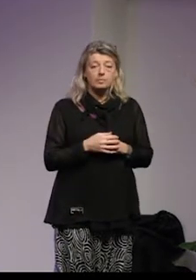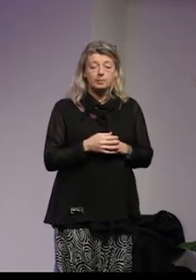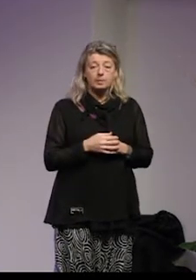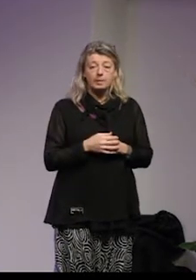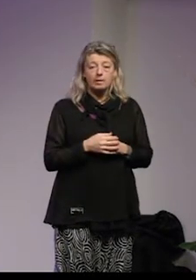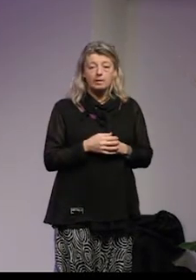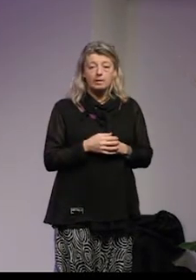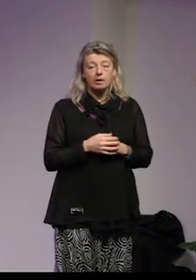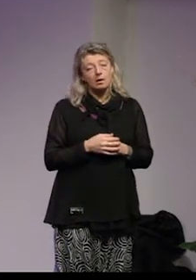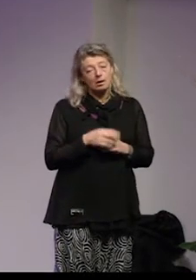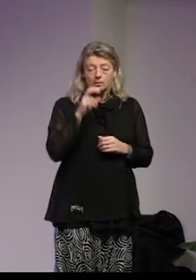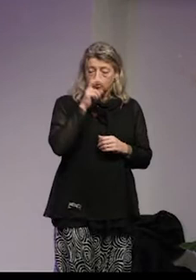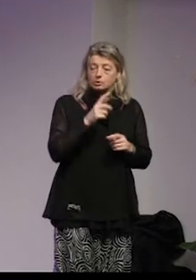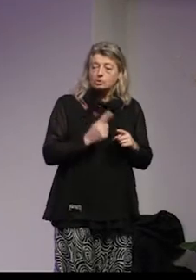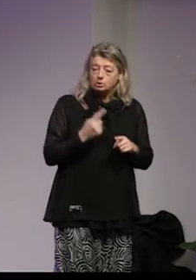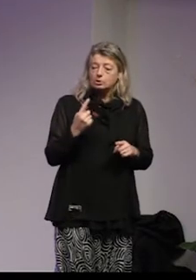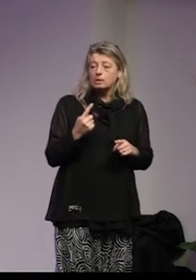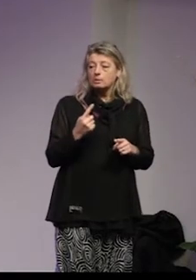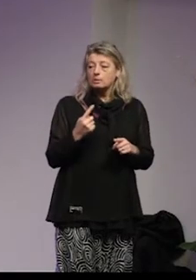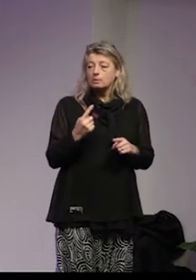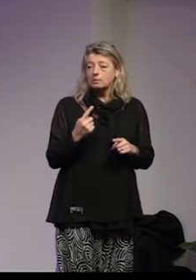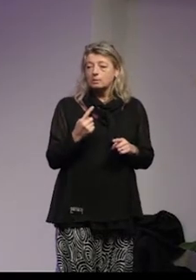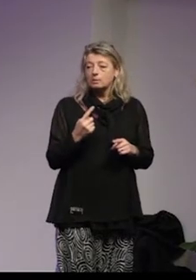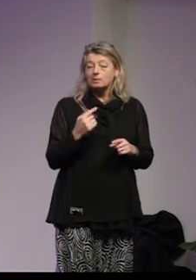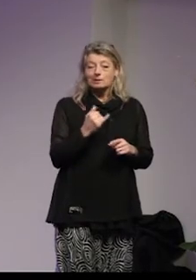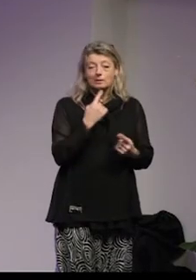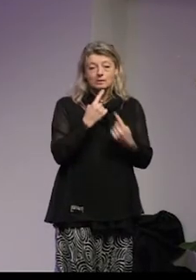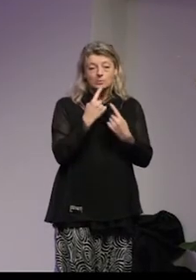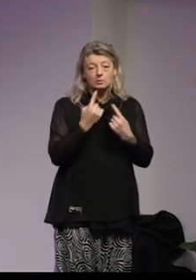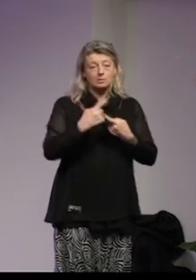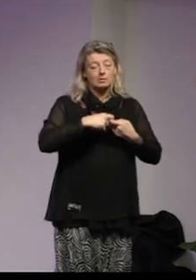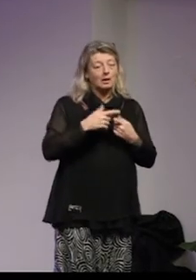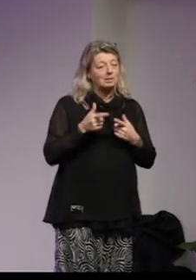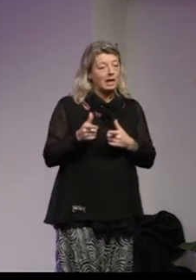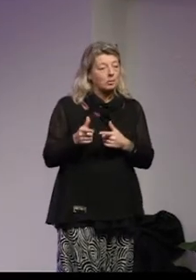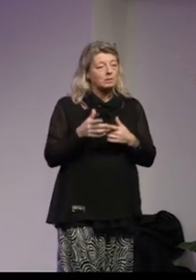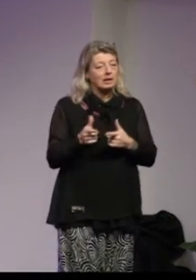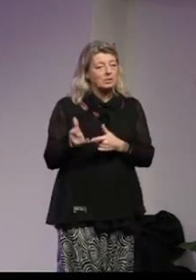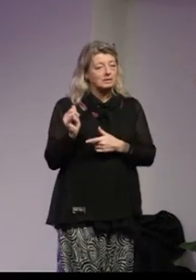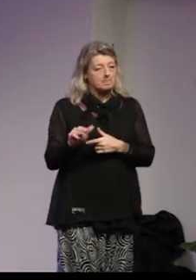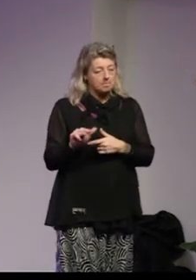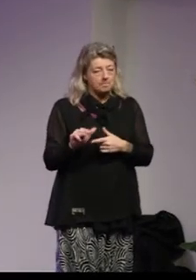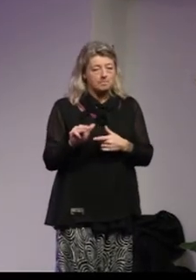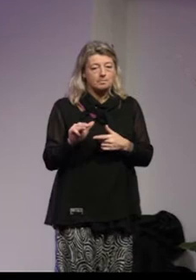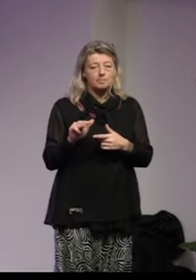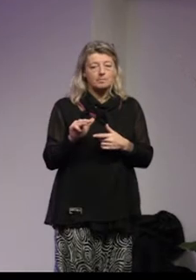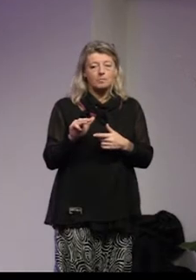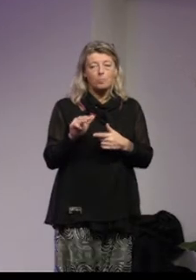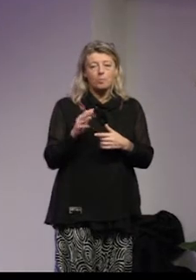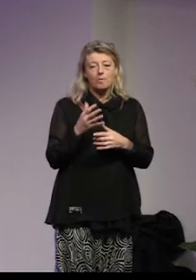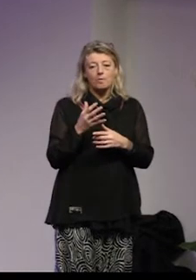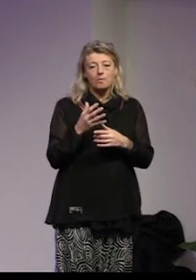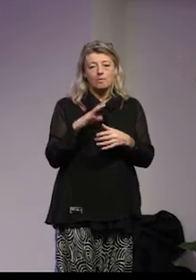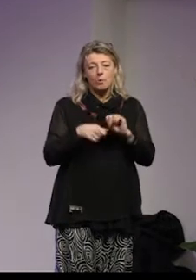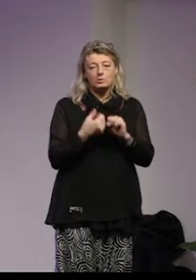det visar ganska tydligt att i diskussionen kring terror terrorism och politisk våldsbrottslighet så